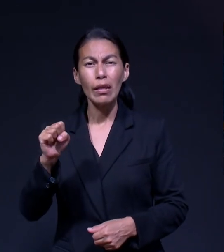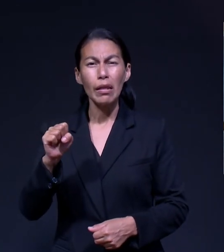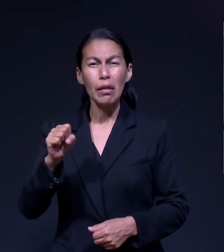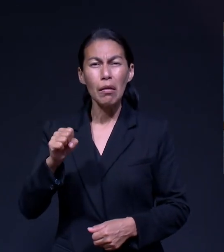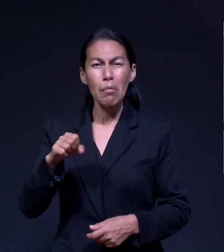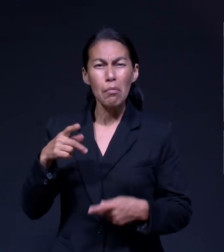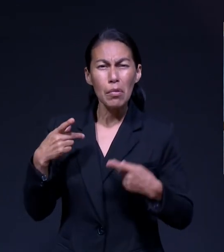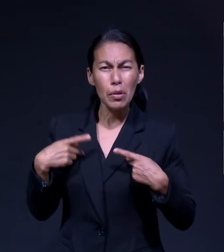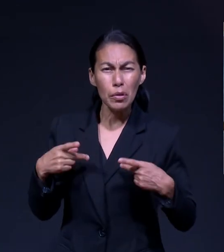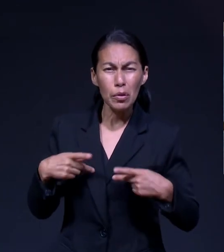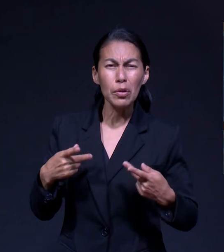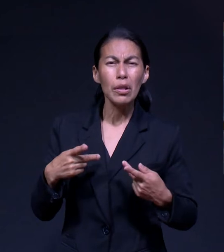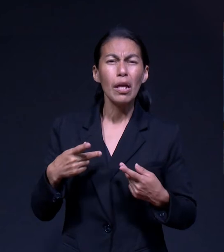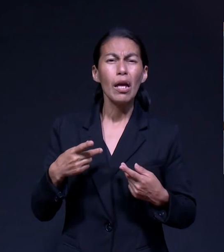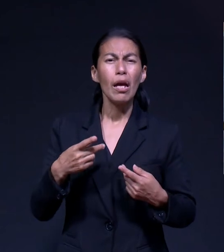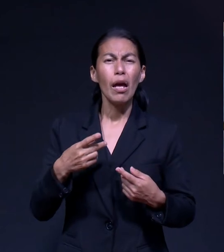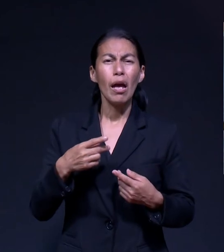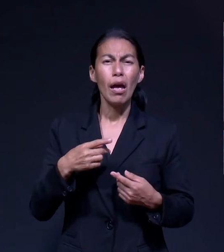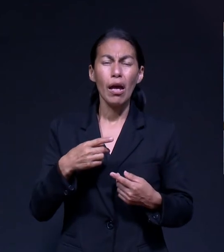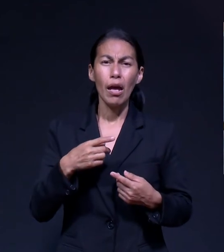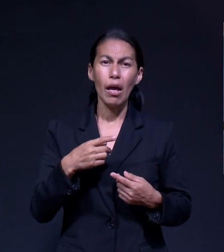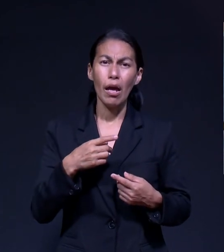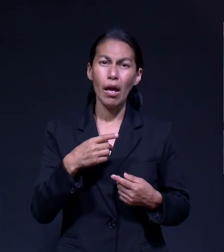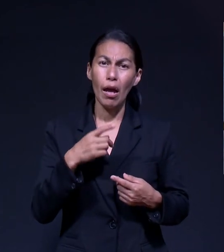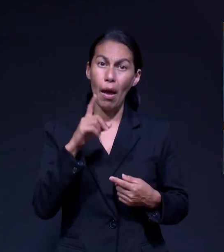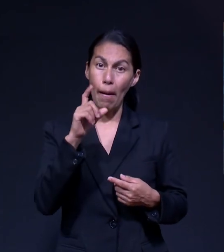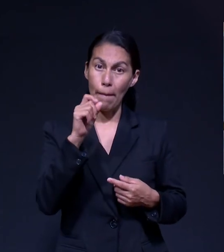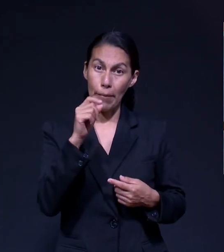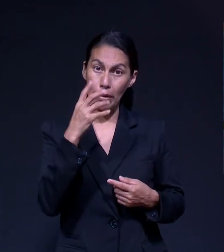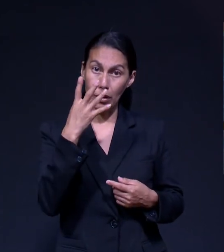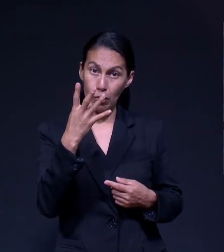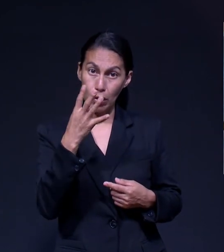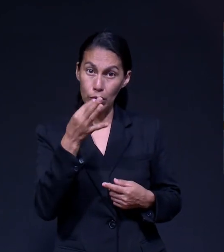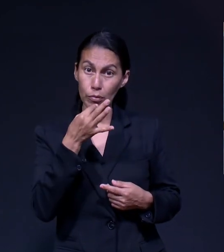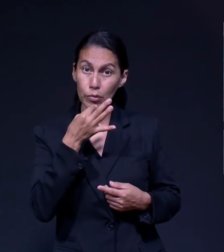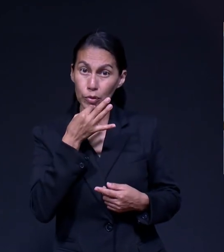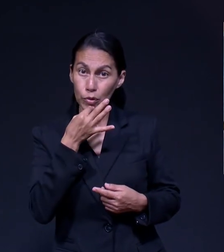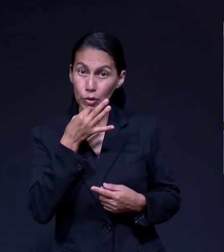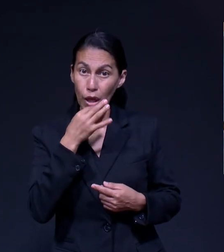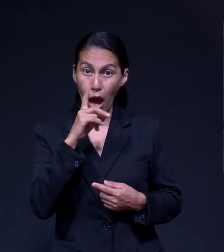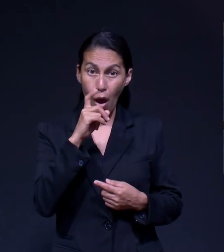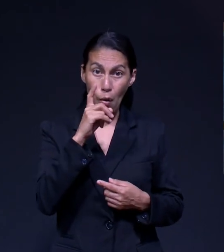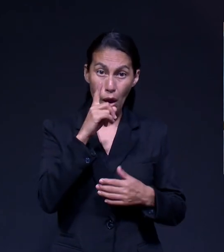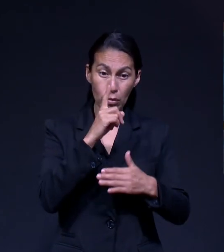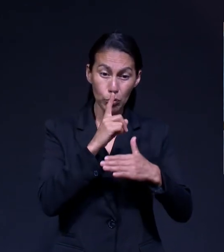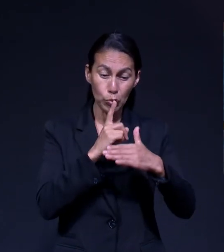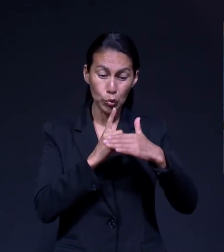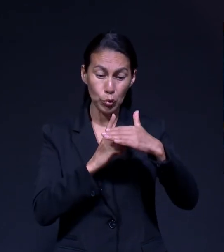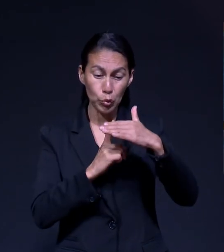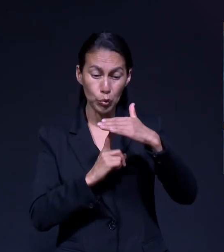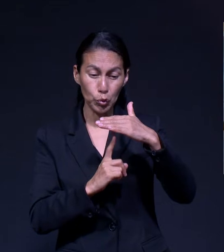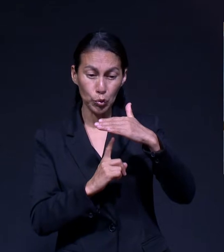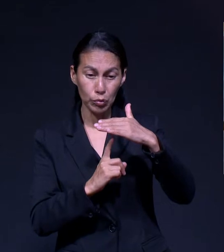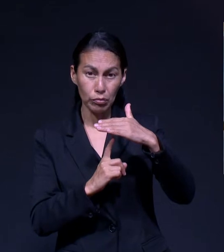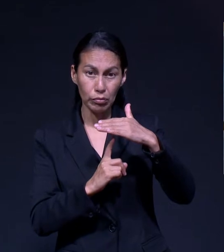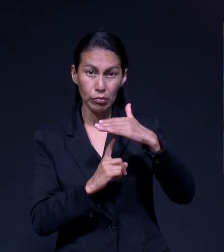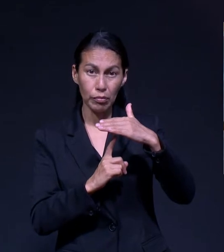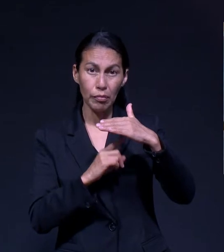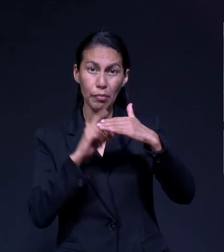durado cerca de 24 minutos bajo el agua sin respirar. De esa manera